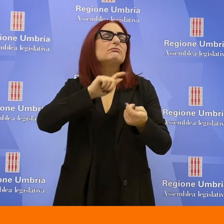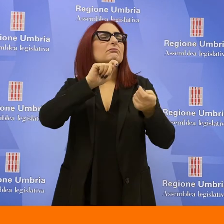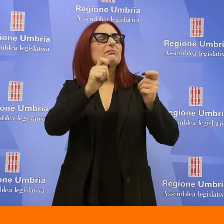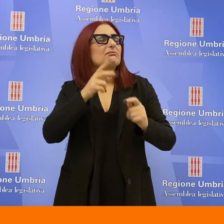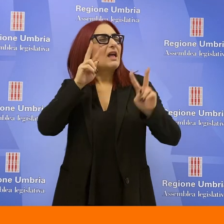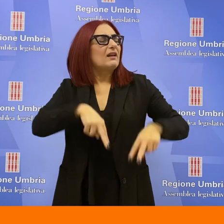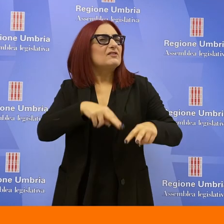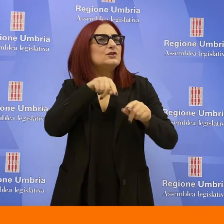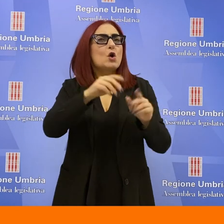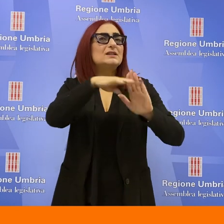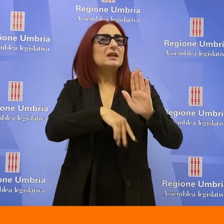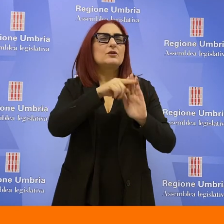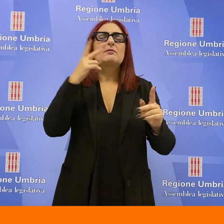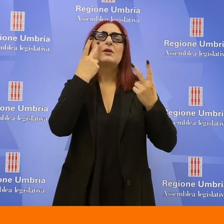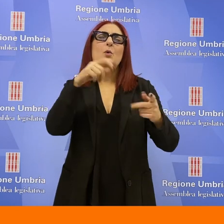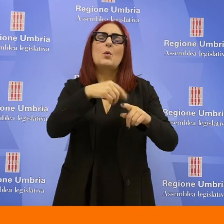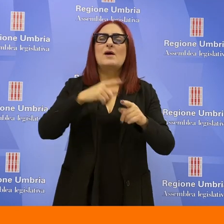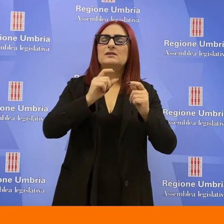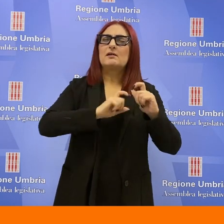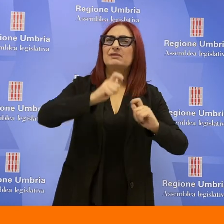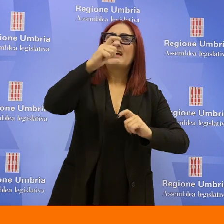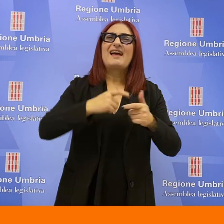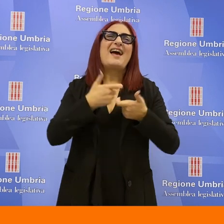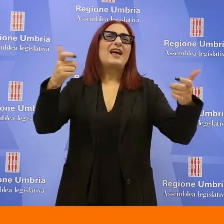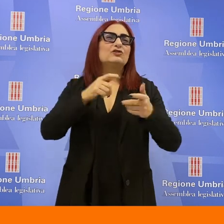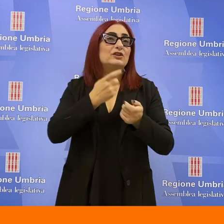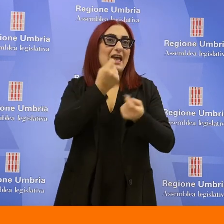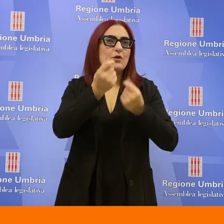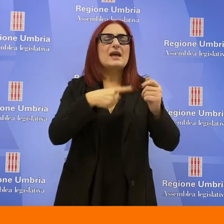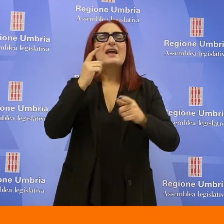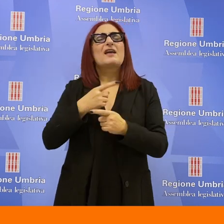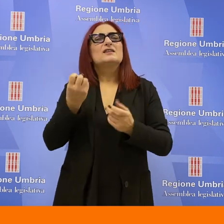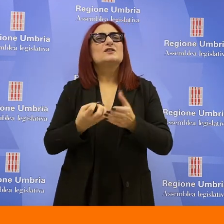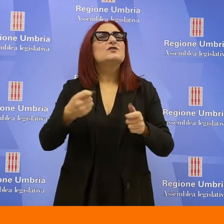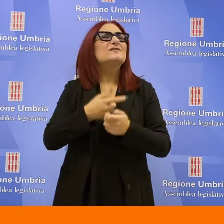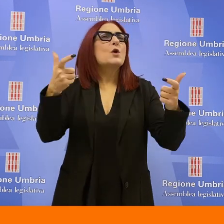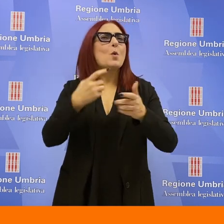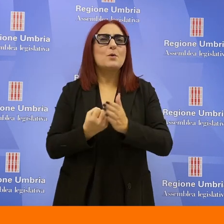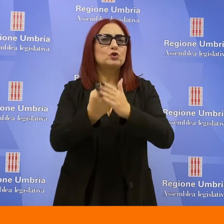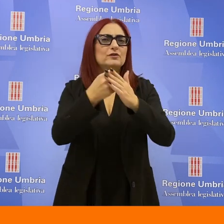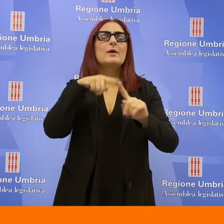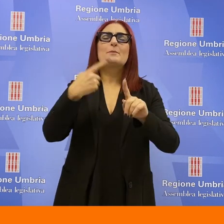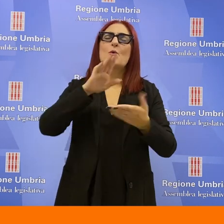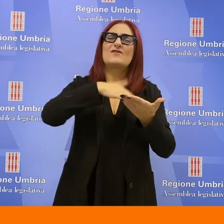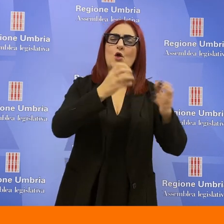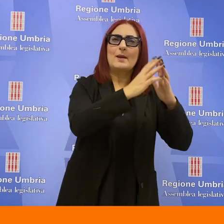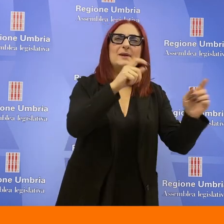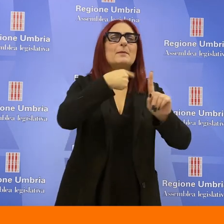ha riguardato anche l'importante capitolo relativo alla crescita economica e allo sviluppo sostenibile, la cultura del lavoro e dell'impresa, la